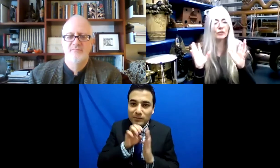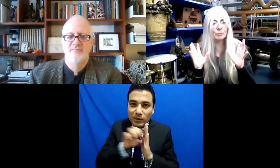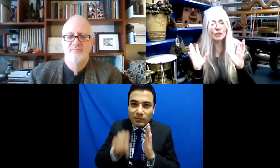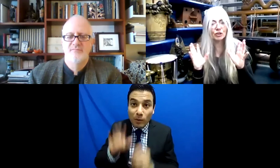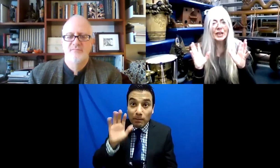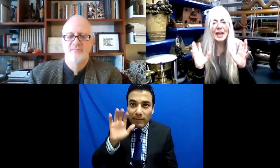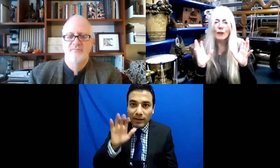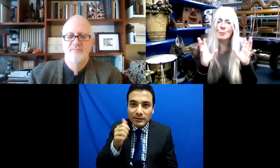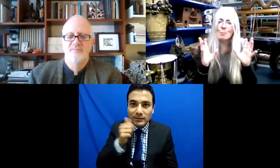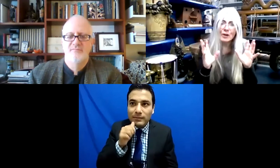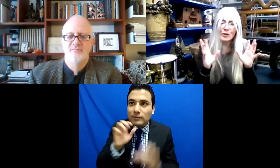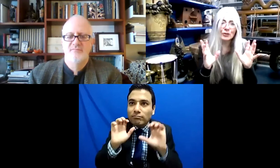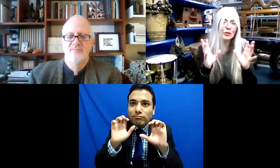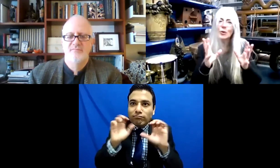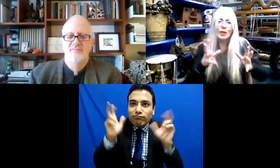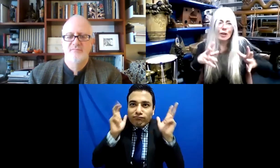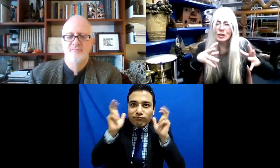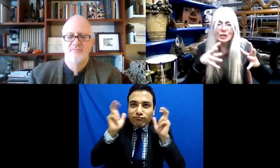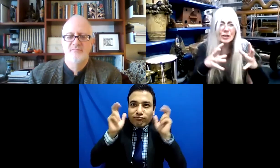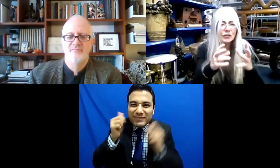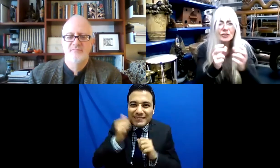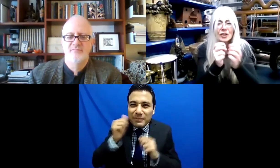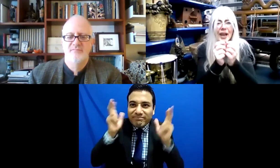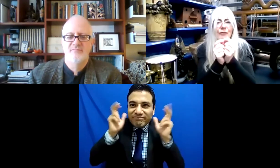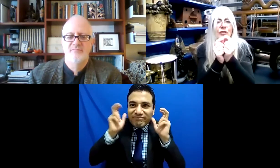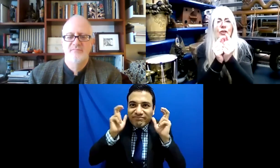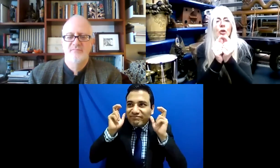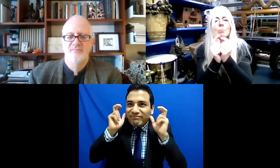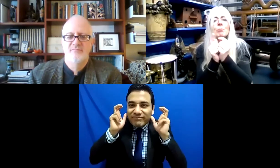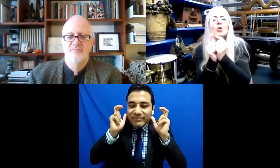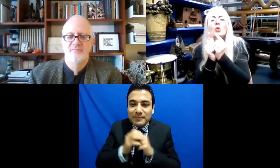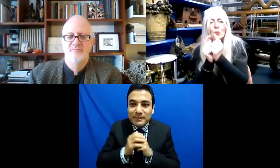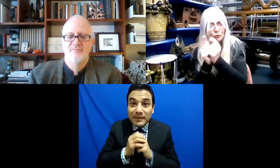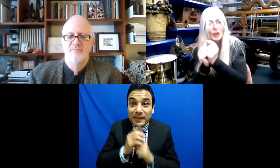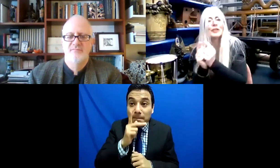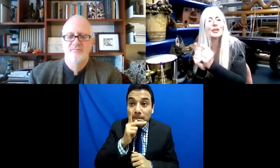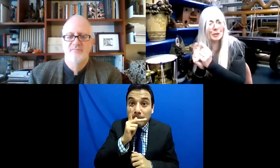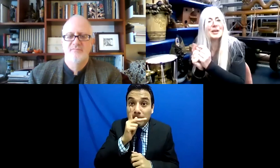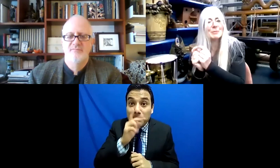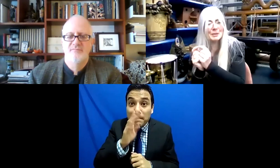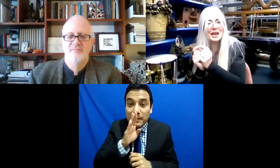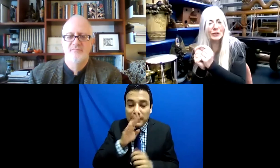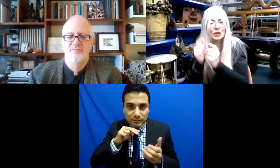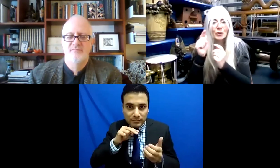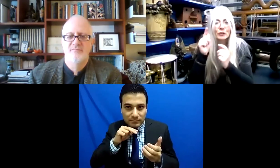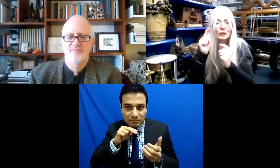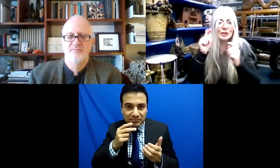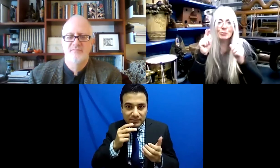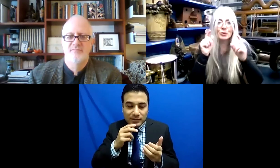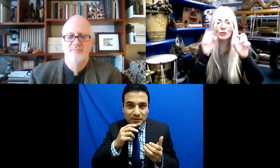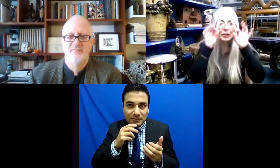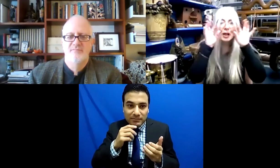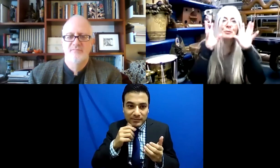absorbiendo toda esta información. Y para los padres, bueno, escuchas cada movimiento del